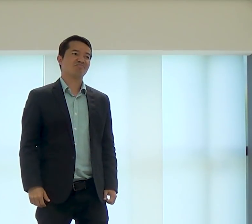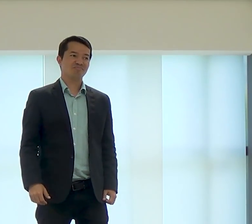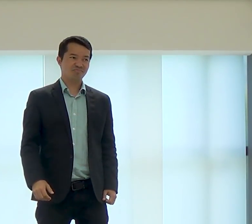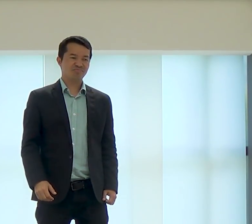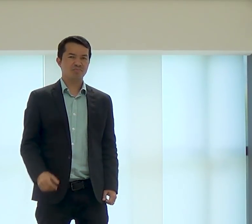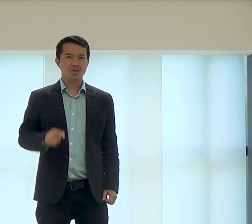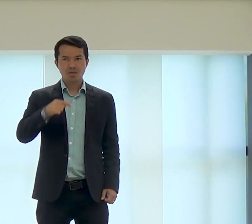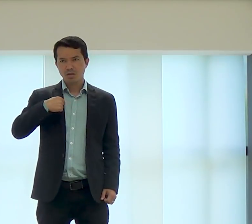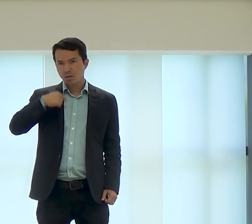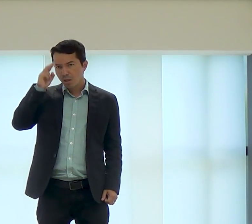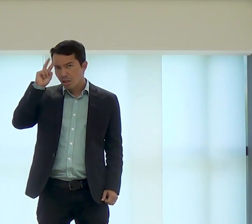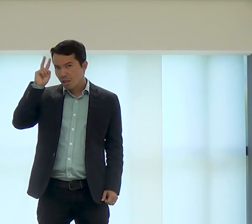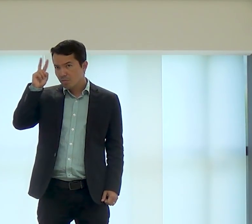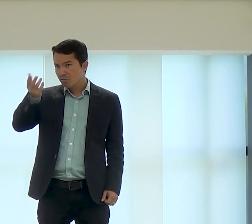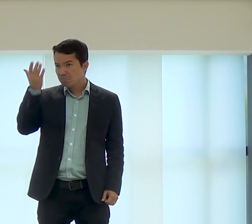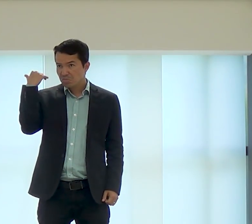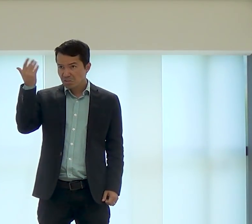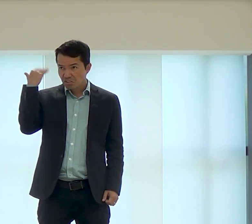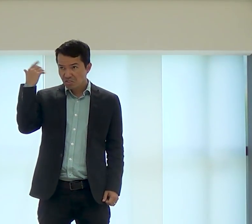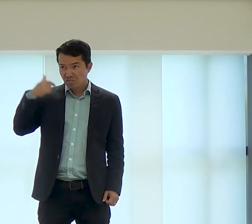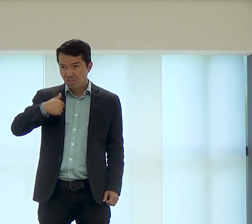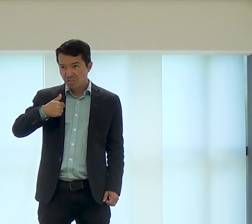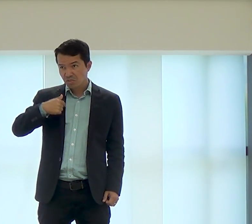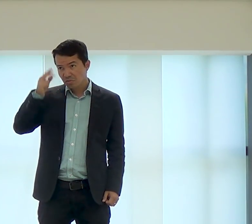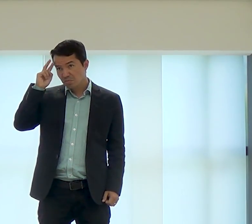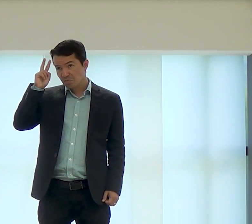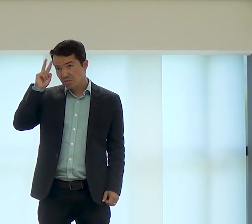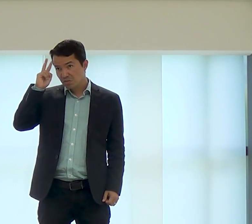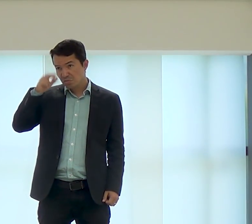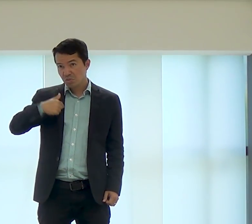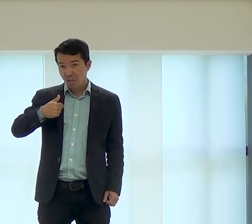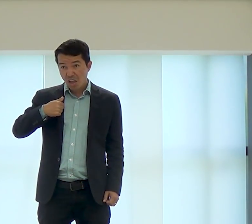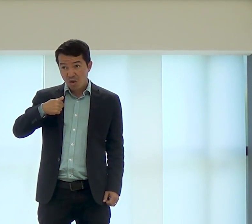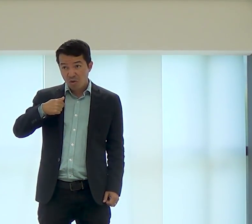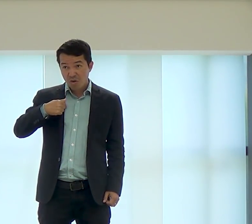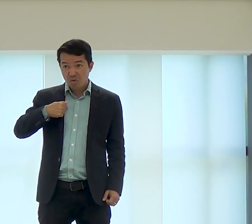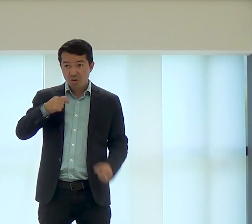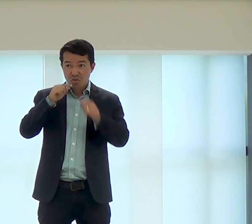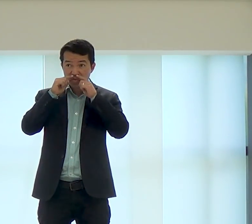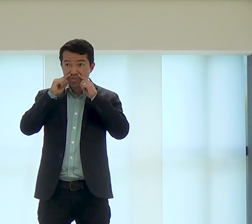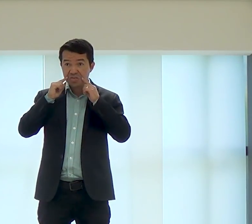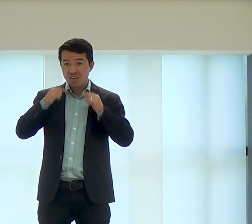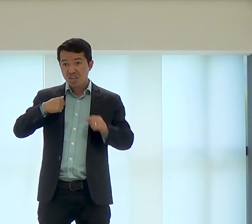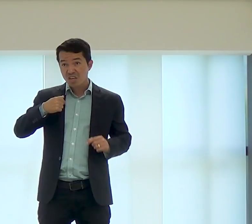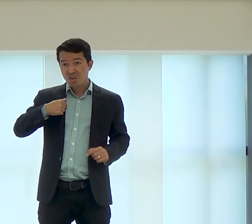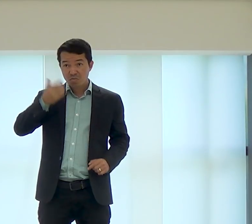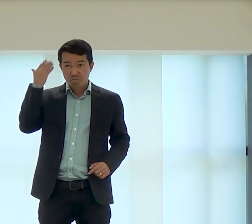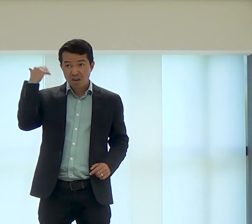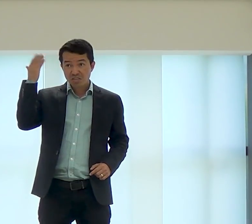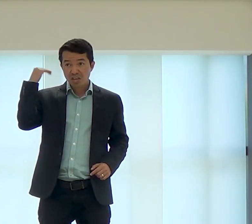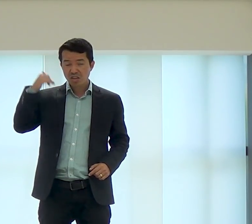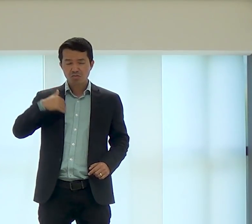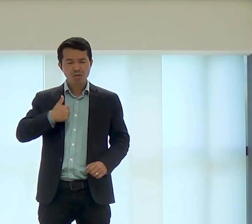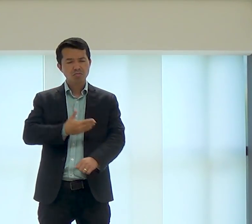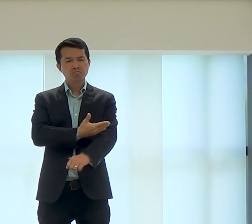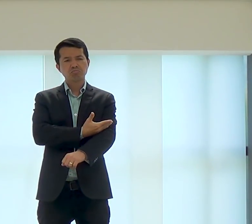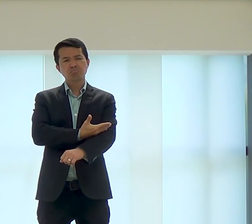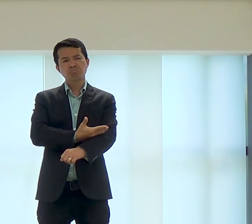algo dentro de você te mostrará que isso não é certo. Eu me lembro, eu mesmo